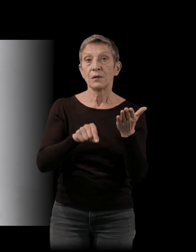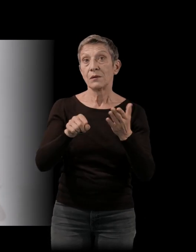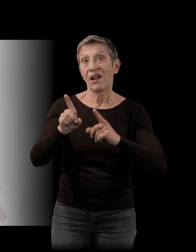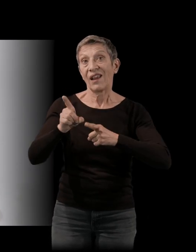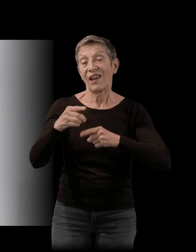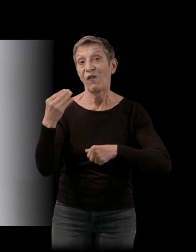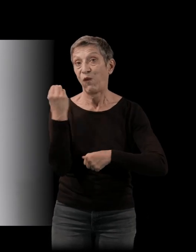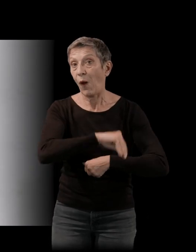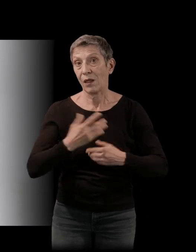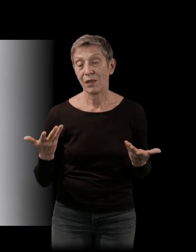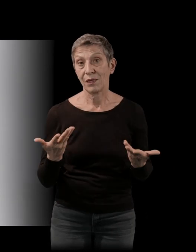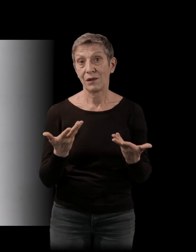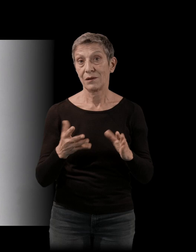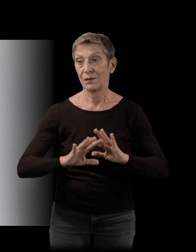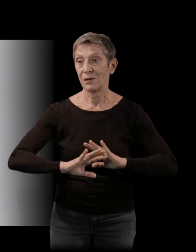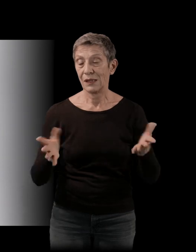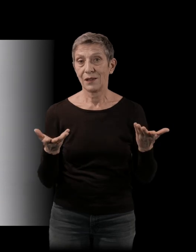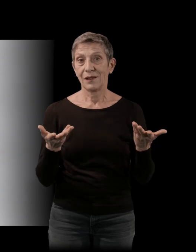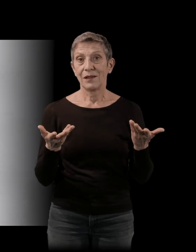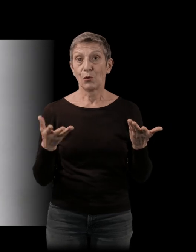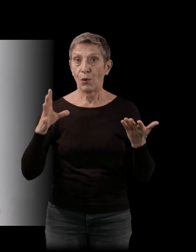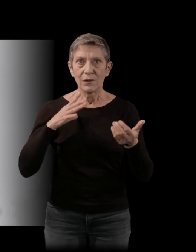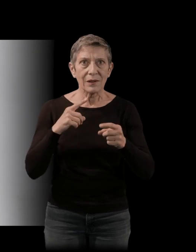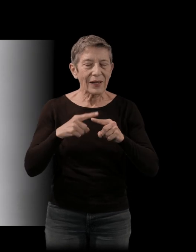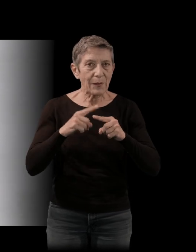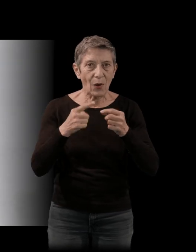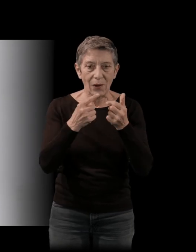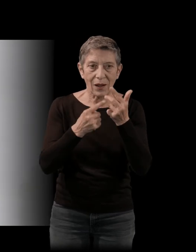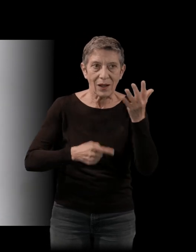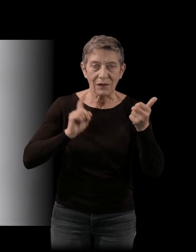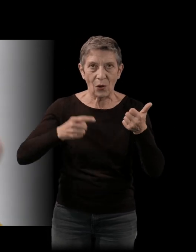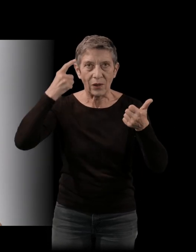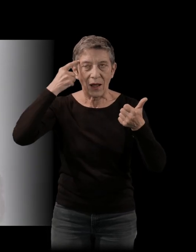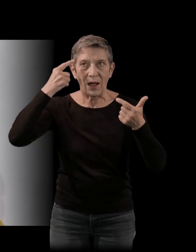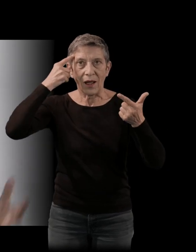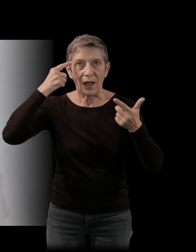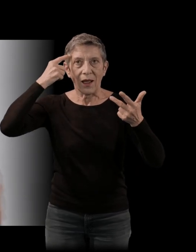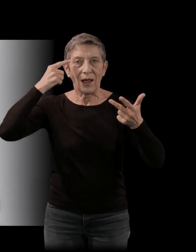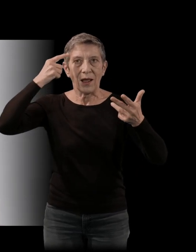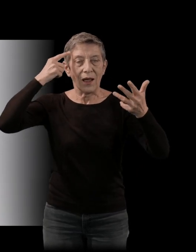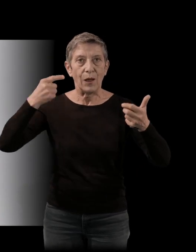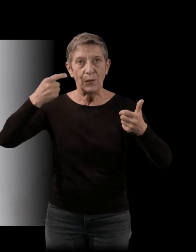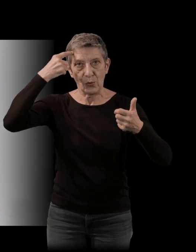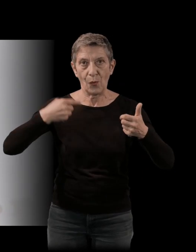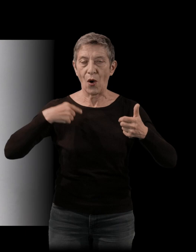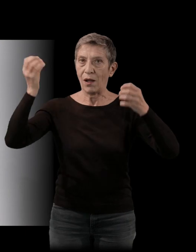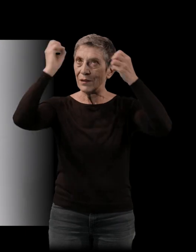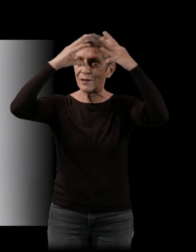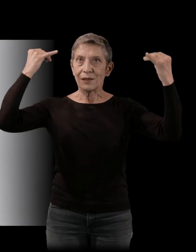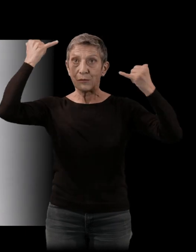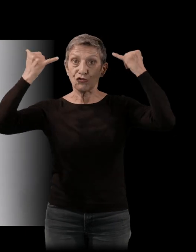Et donc il y avait comme ça plein d'éléments à prendre en compte. En tout cas, pour mon imaginaire, ça m'a vraiment